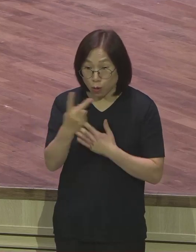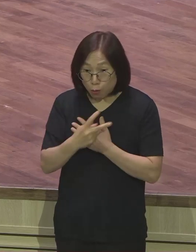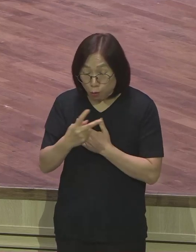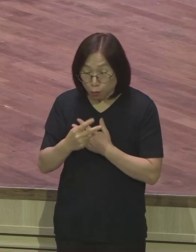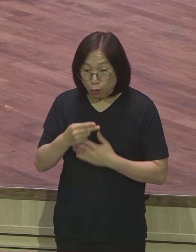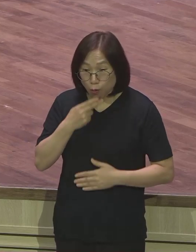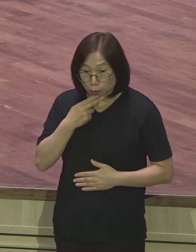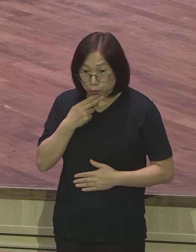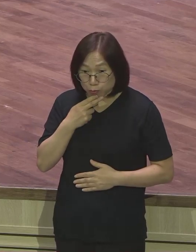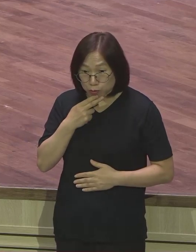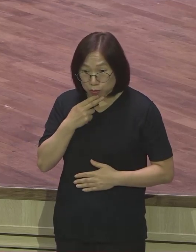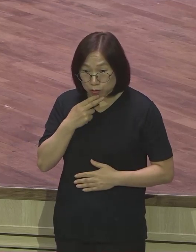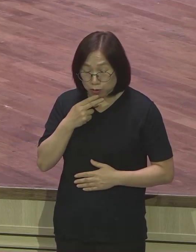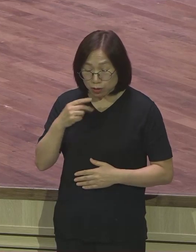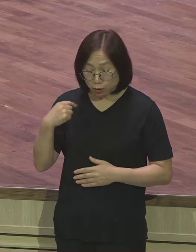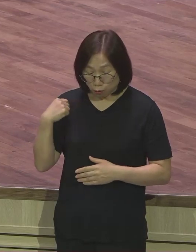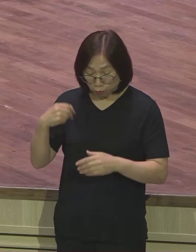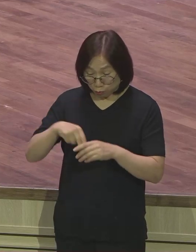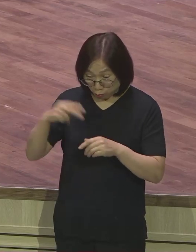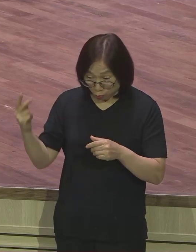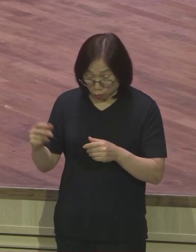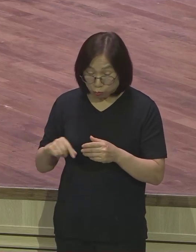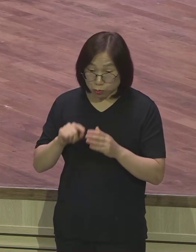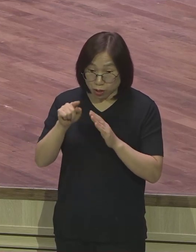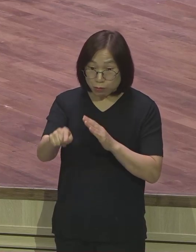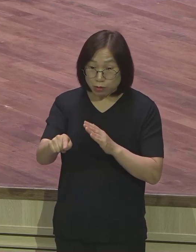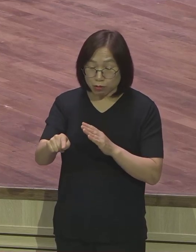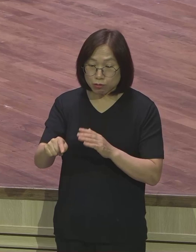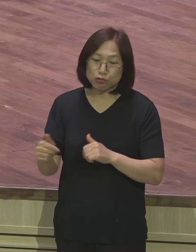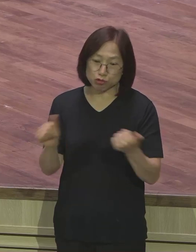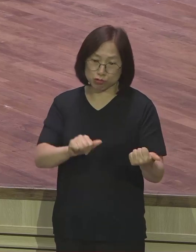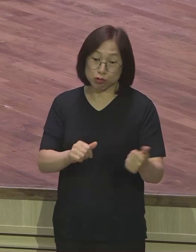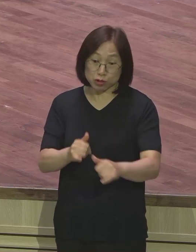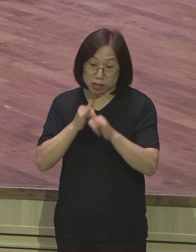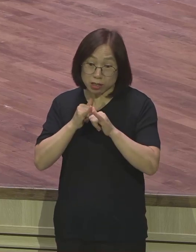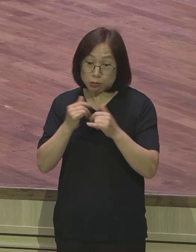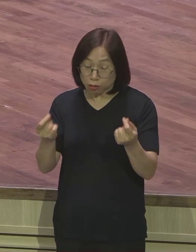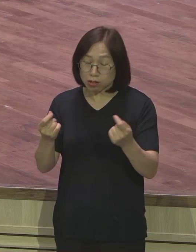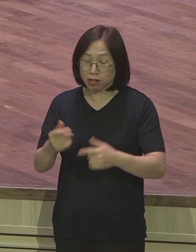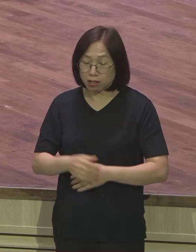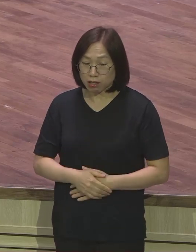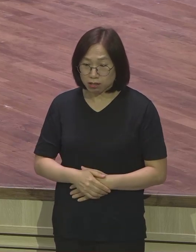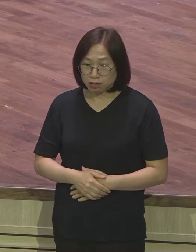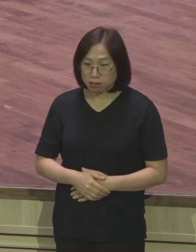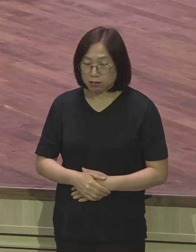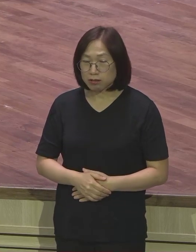그거 자살행위입니다 죽겠다는 거죠 그거와 똑같은 겁니다 여러분